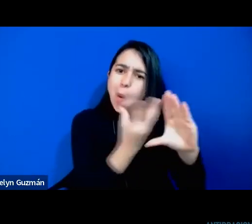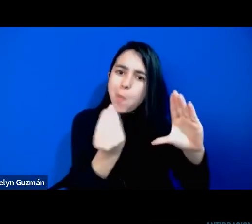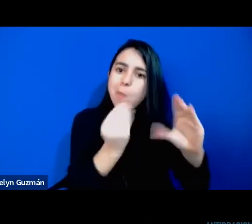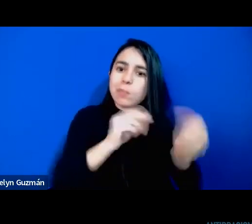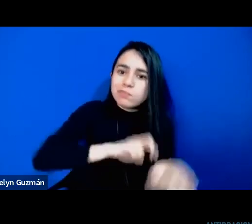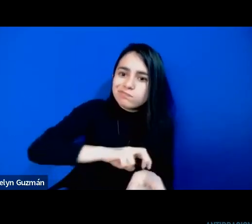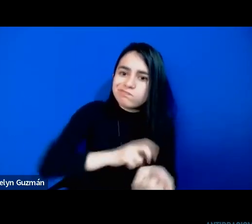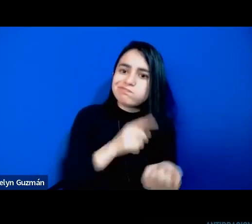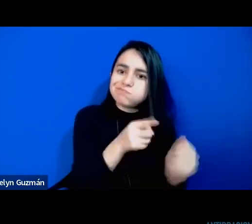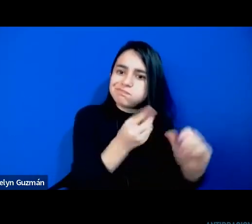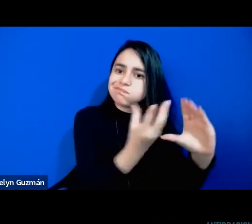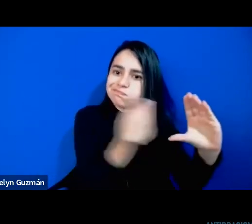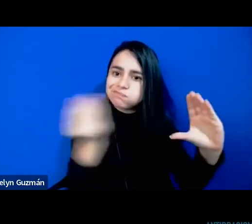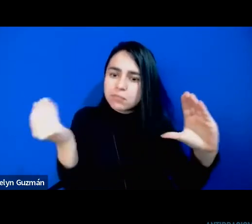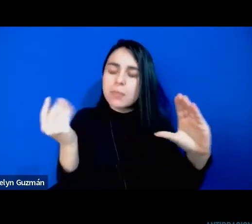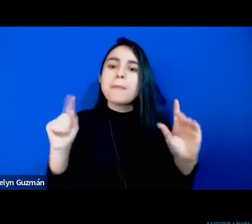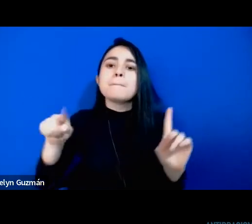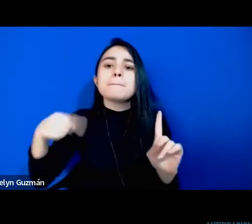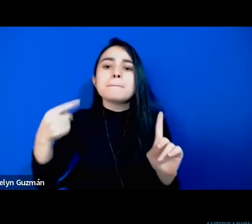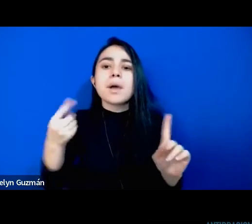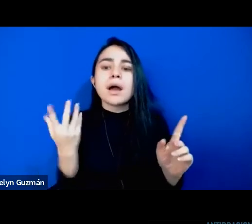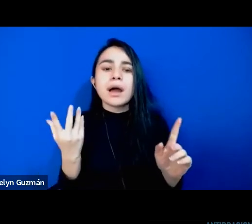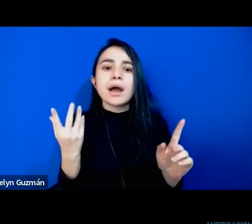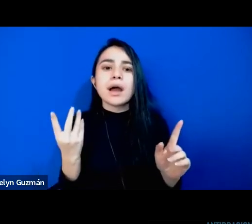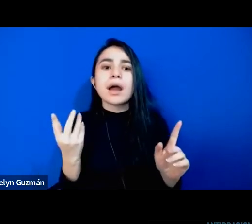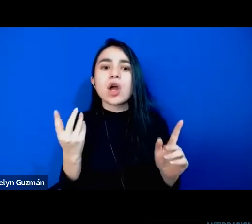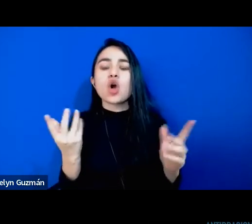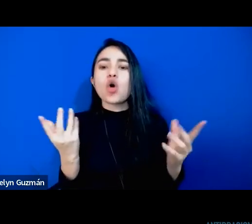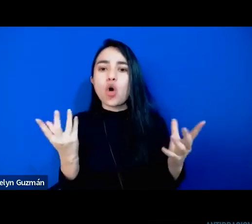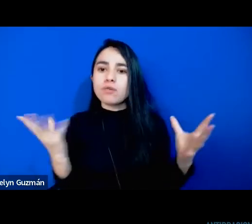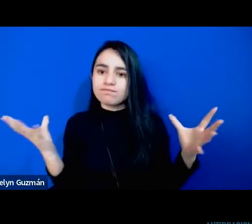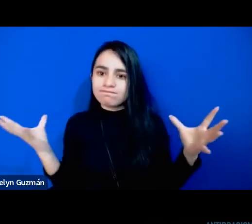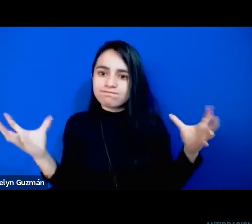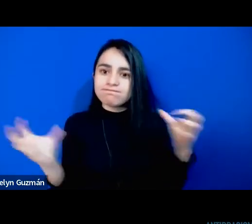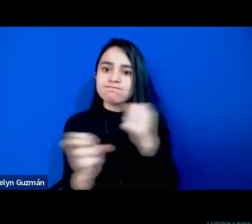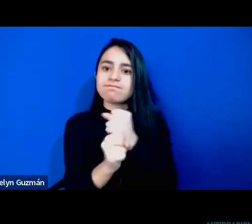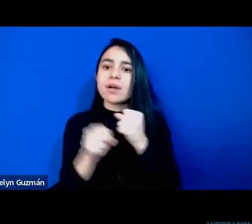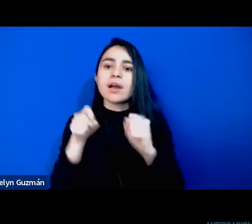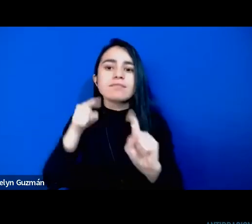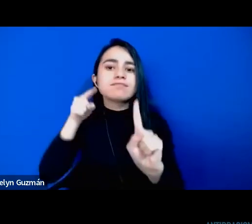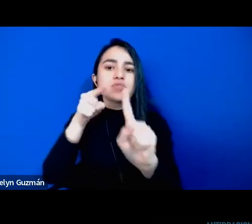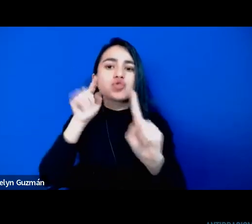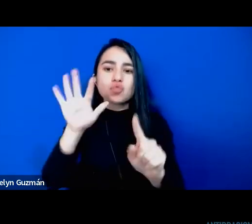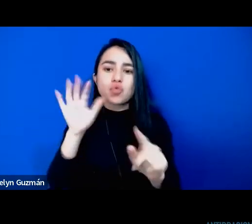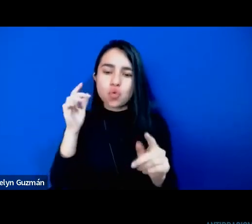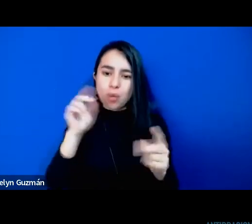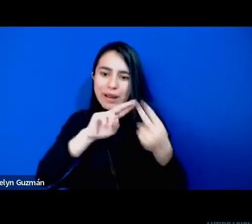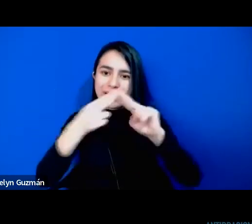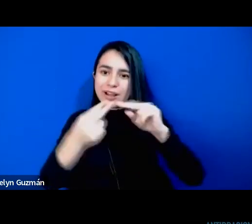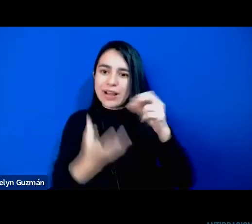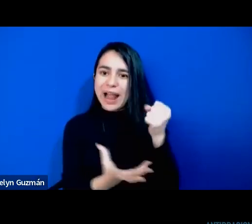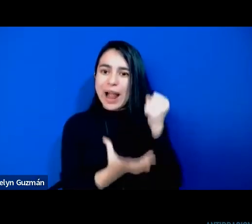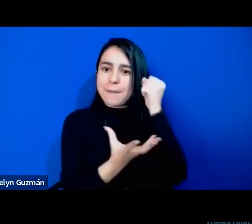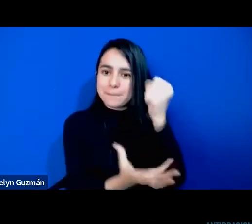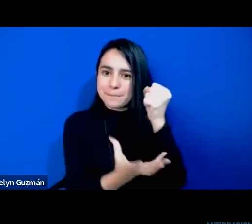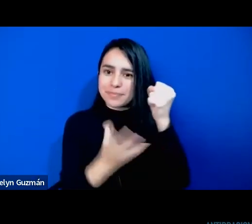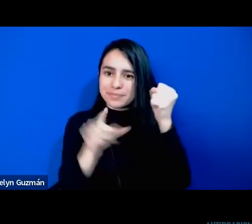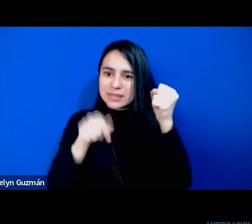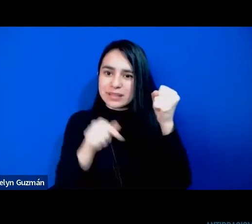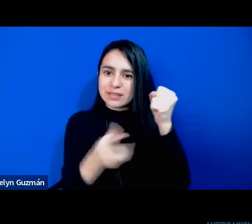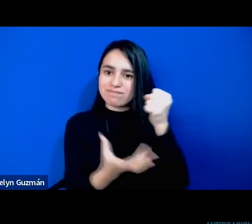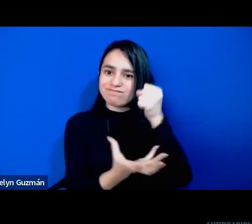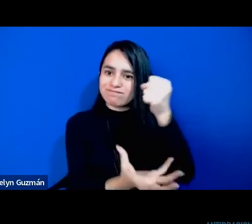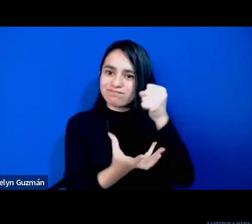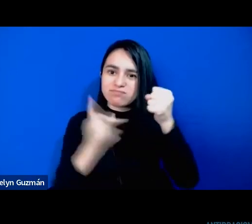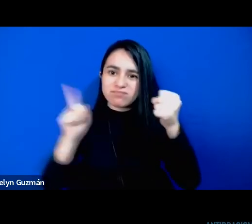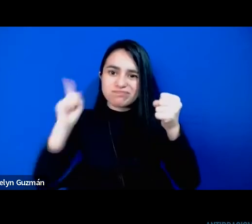con el impacto del capitalismo y estos procesos